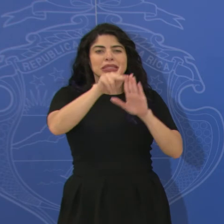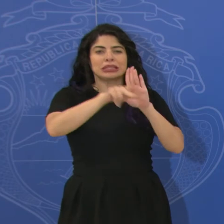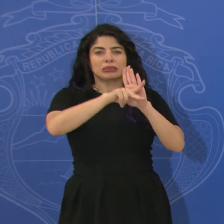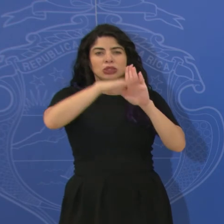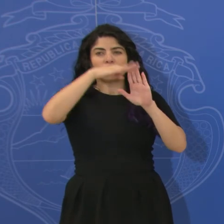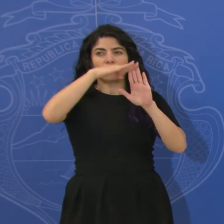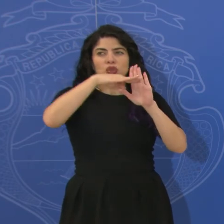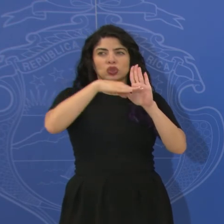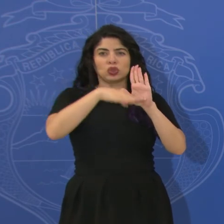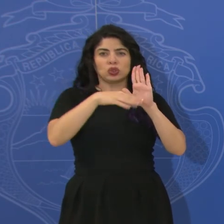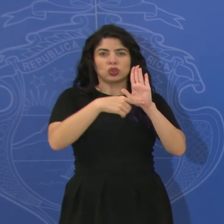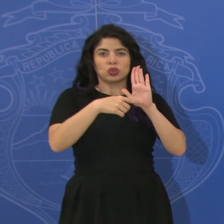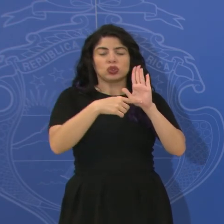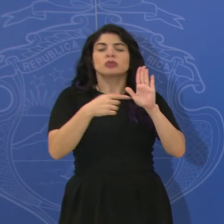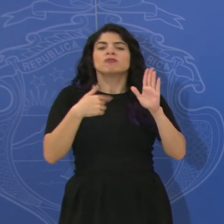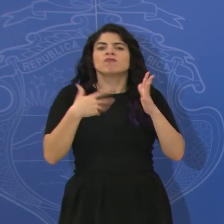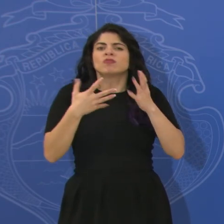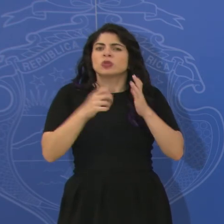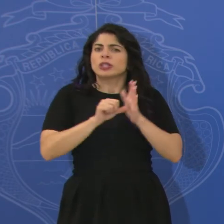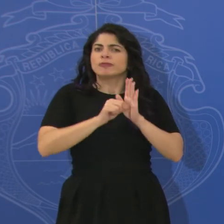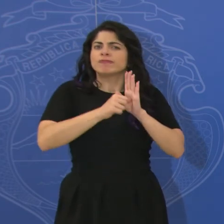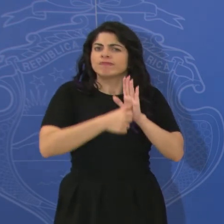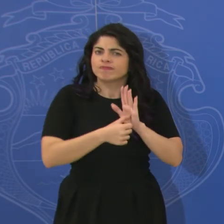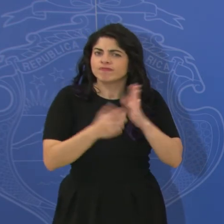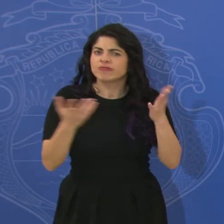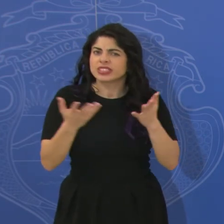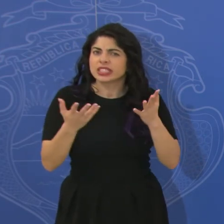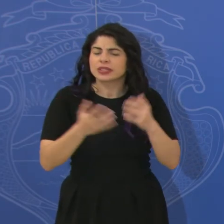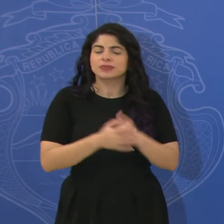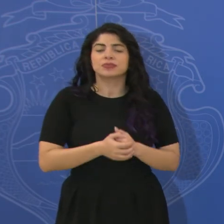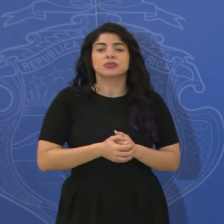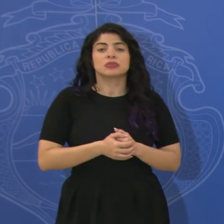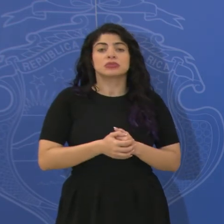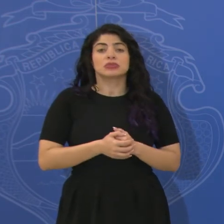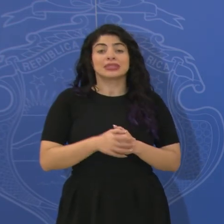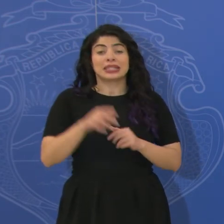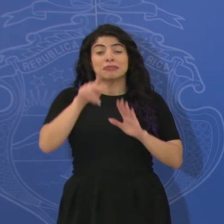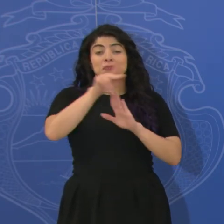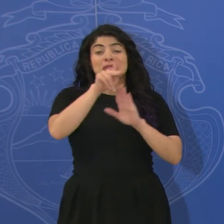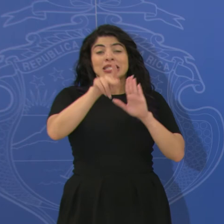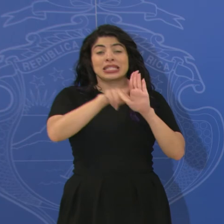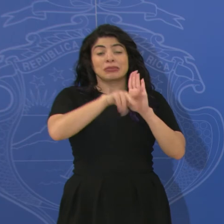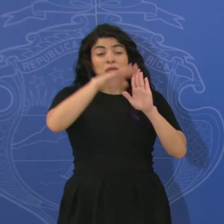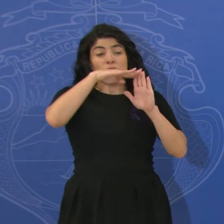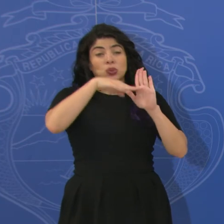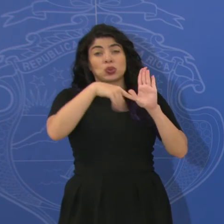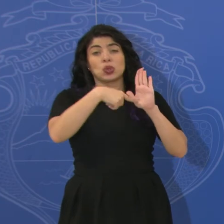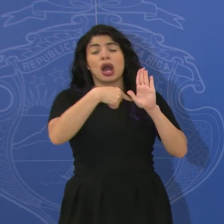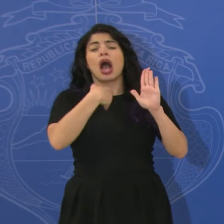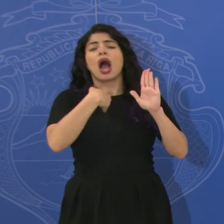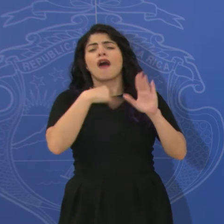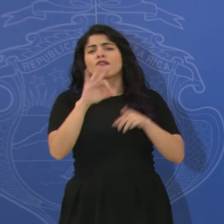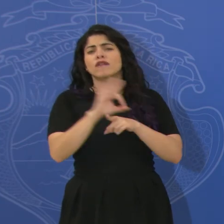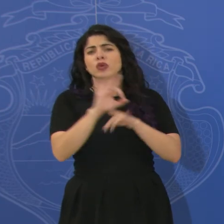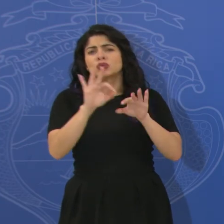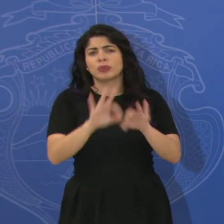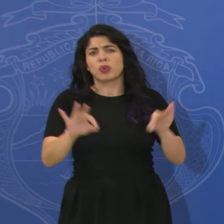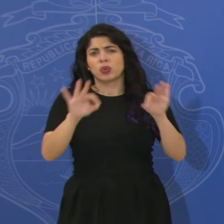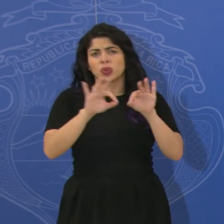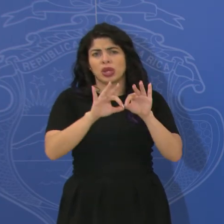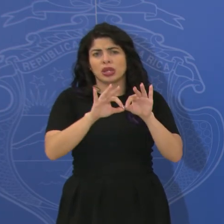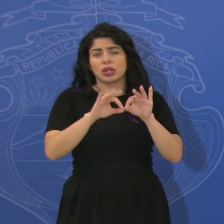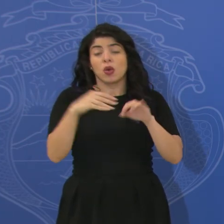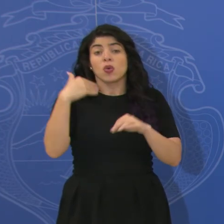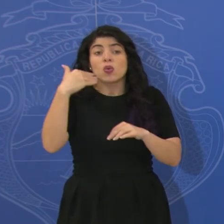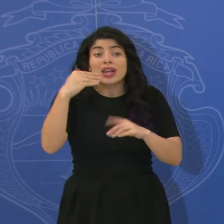quisiera hacer una especificación. Ese marco de principios tiene una función muy importante en medio de un diálogo